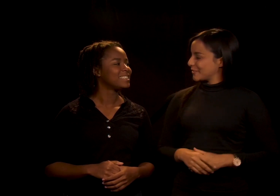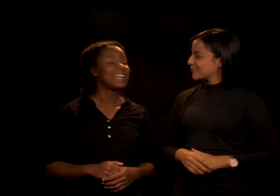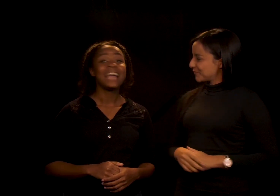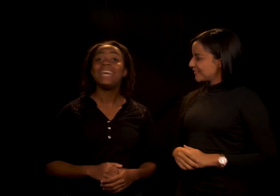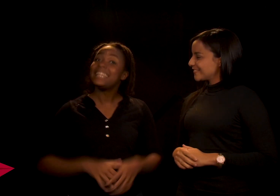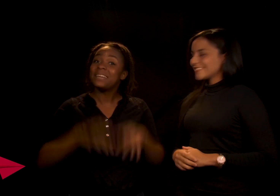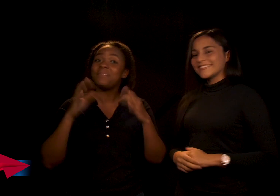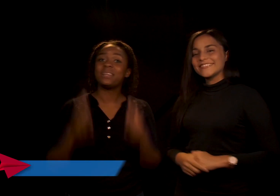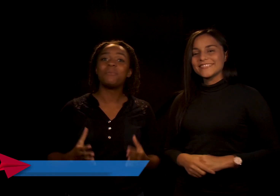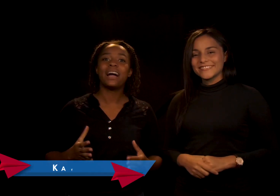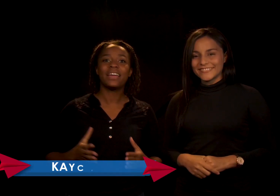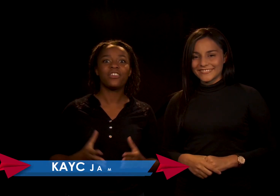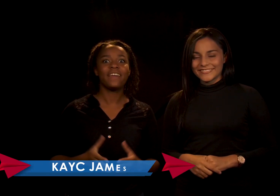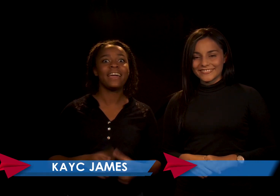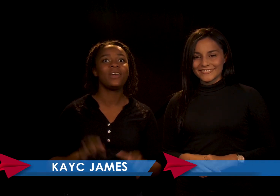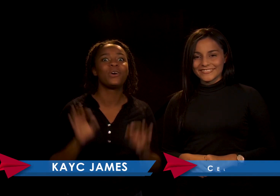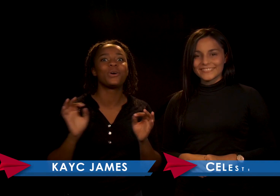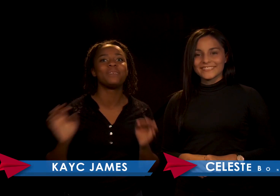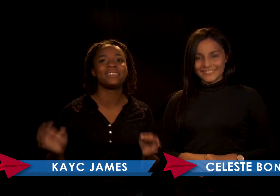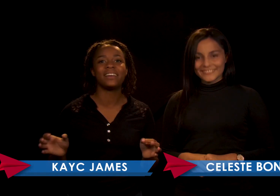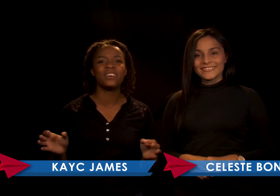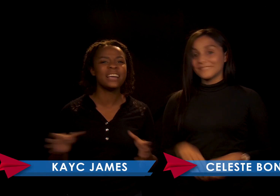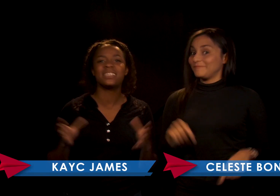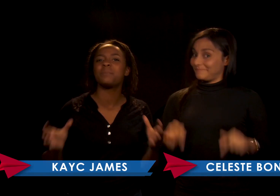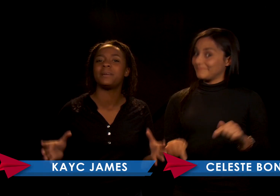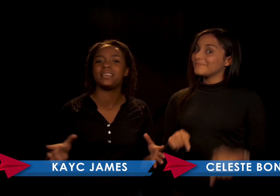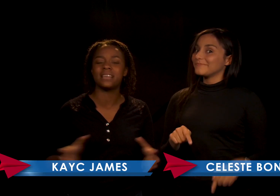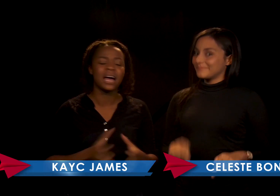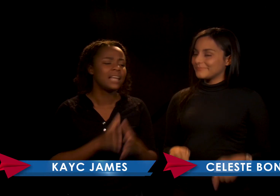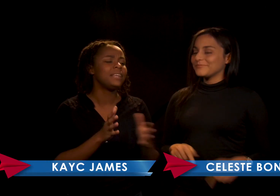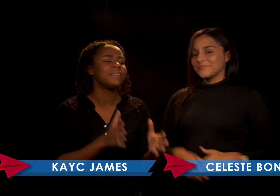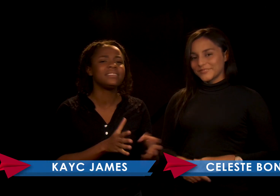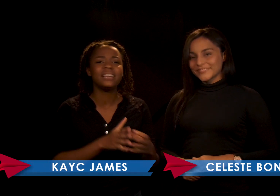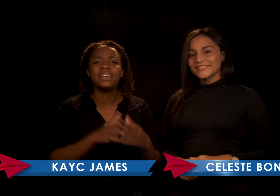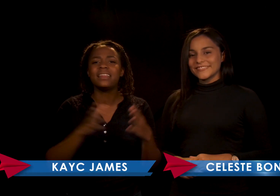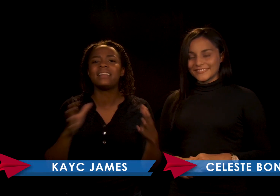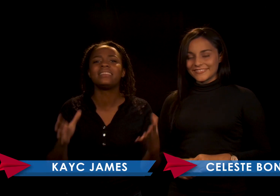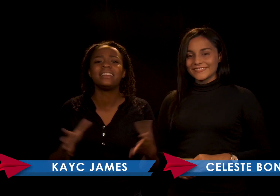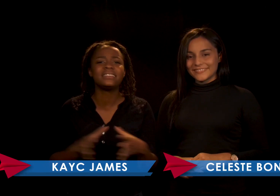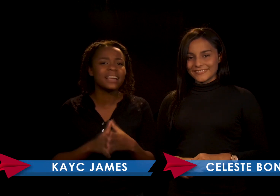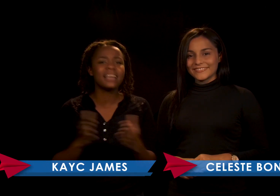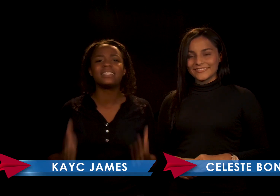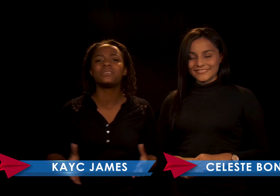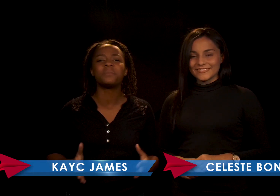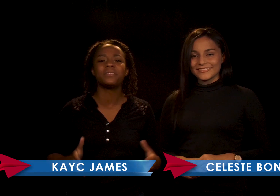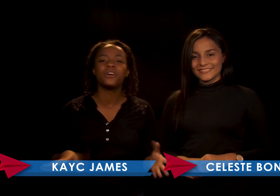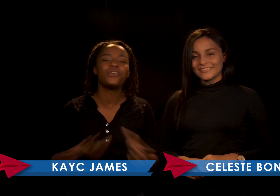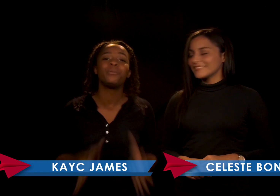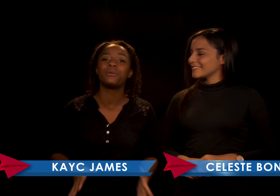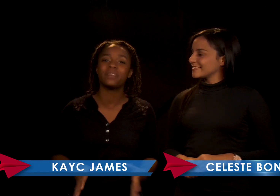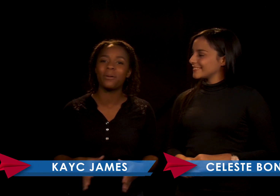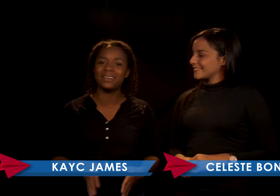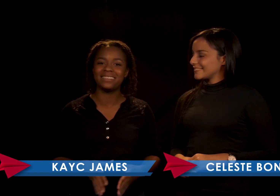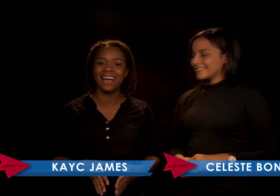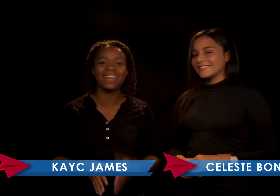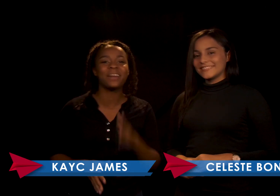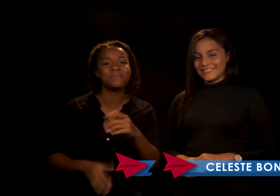Y te invitamos a que nos dejes en los comentarios esa experiencia divertida, triste, que te sorprendió No importa cual sea, queremos